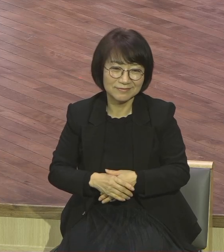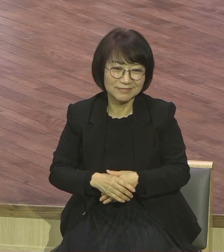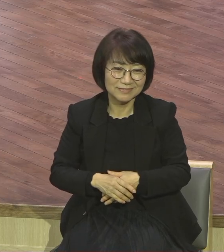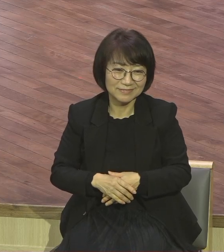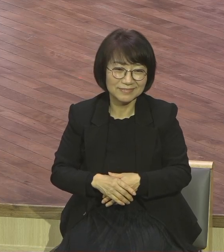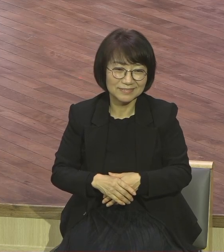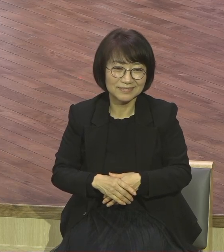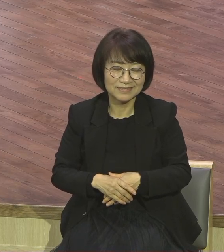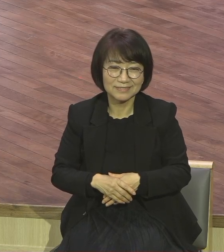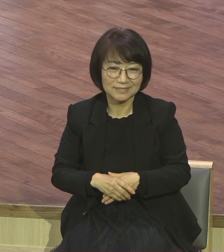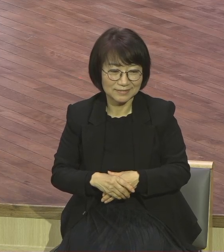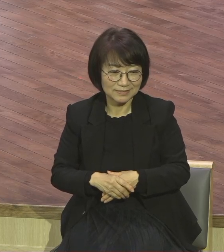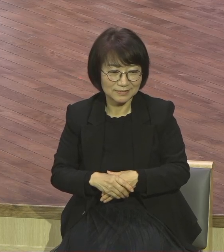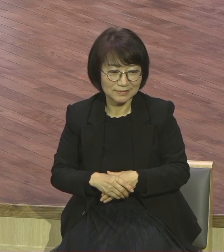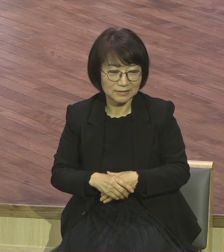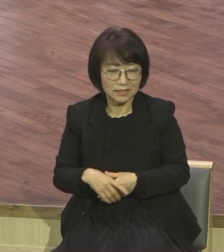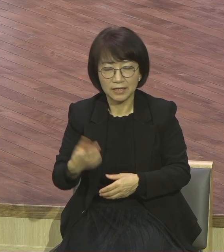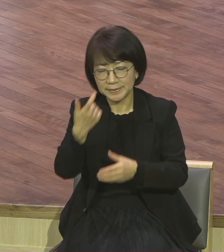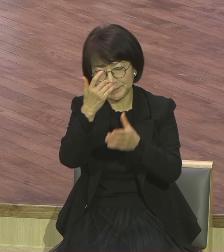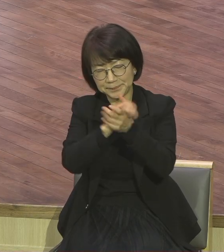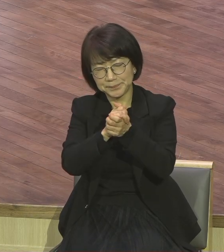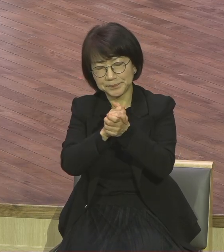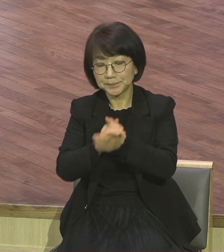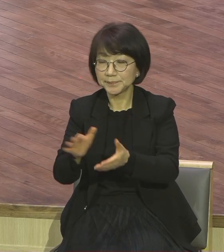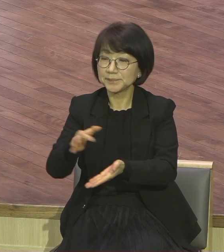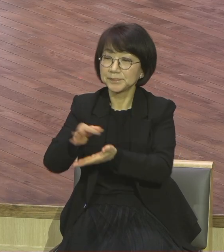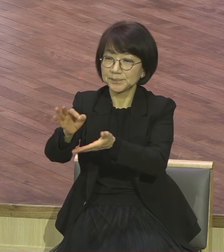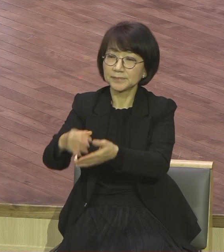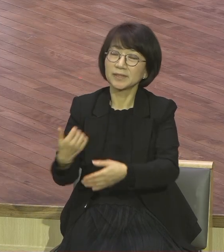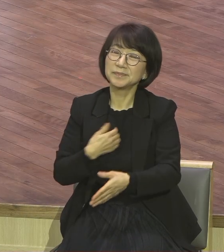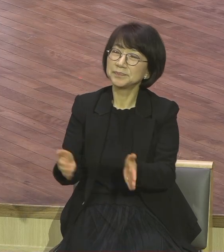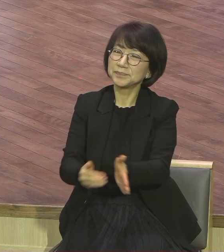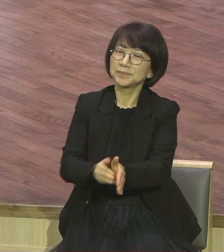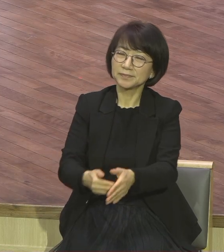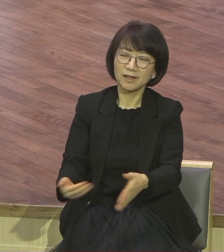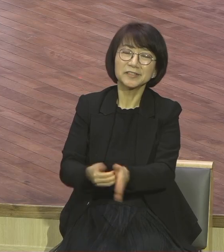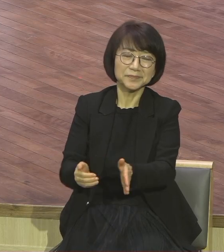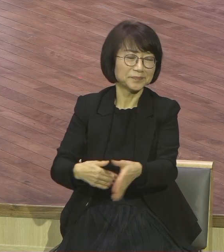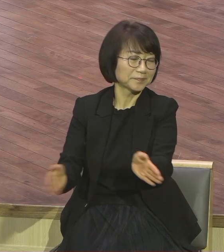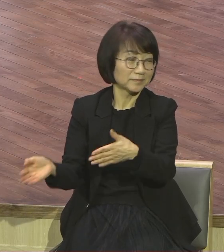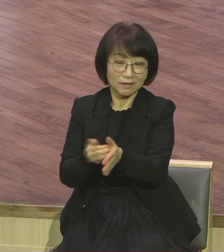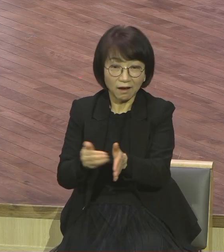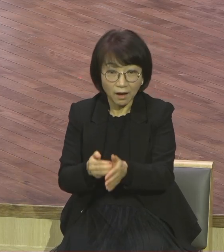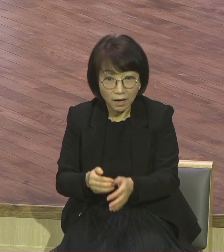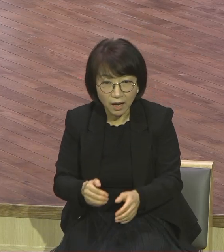여러분 기도 좀 하고 헌금 에프 몸으로 봉사 좀 하는 거 그게 단순하십니까